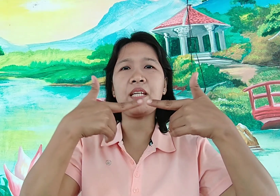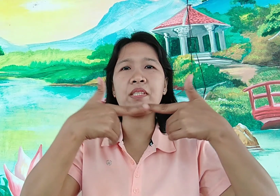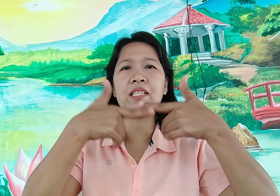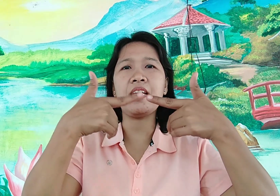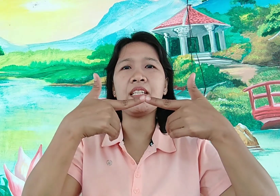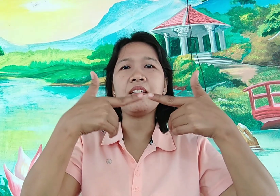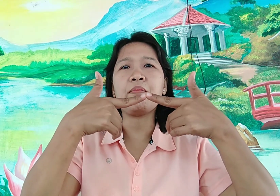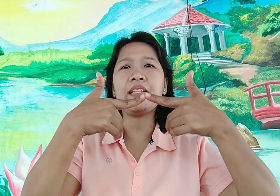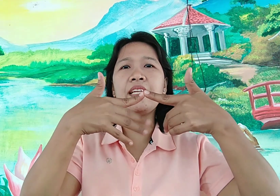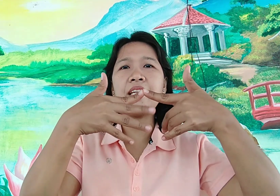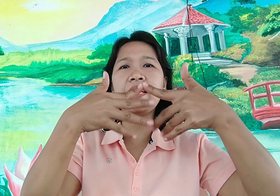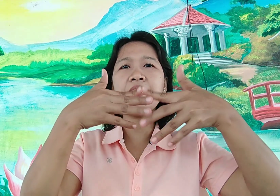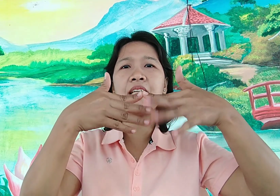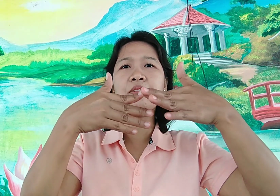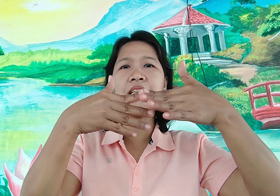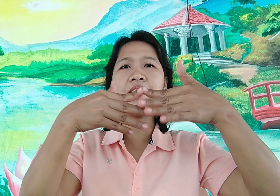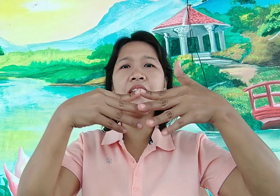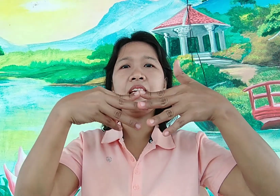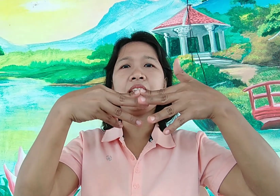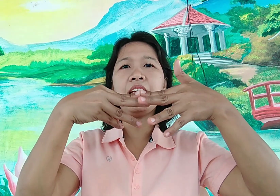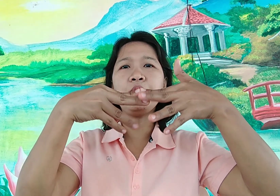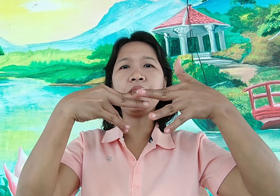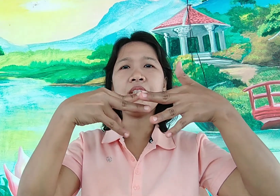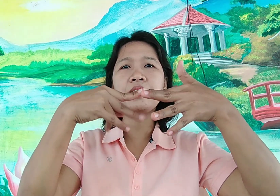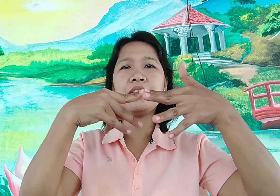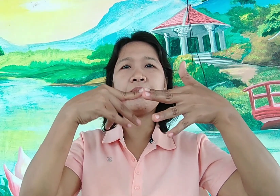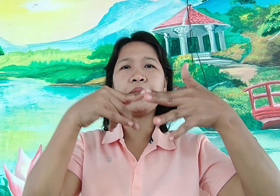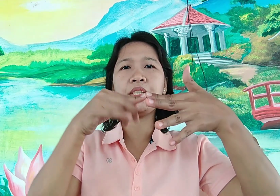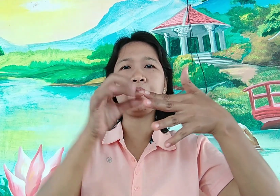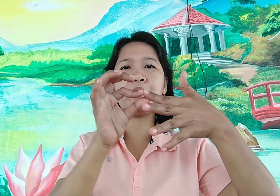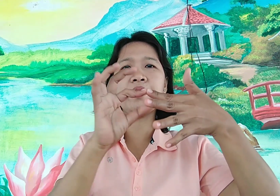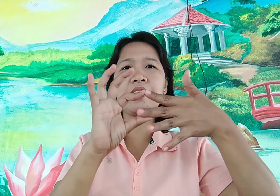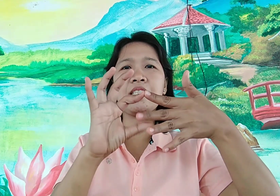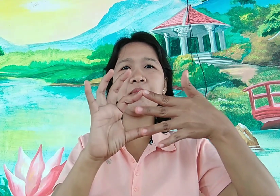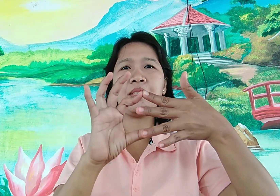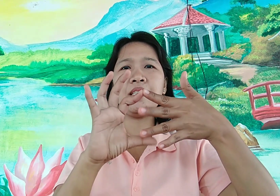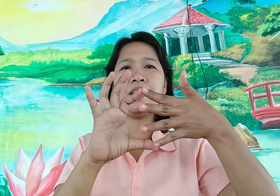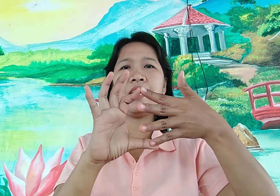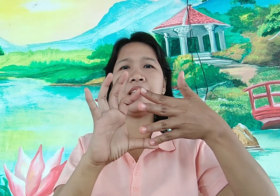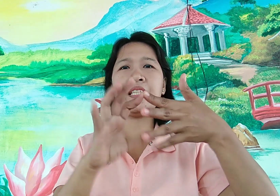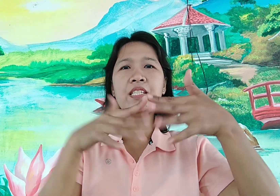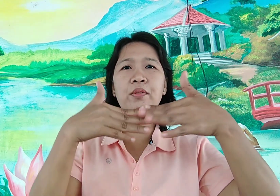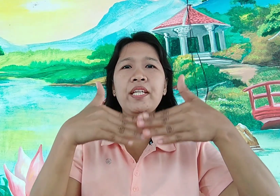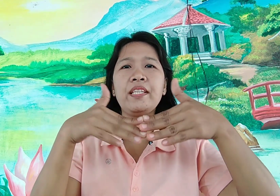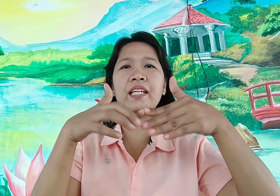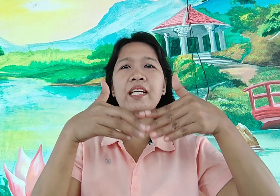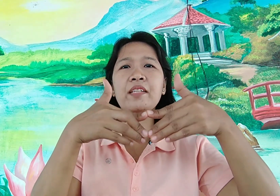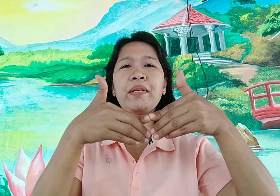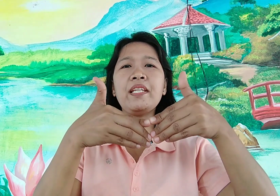times 9 by 10 again, ang count natin 10, 20, 30, 40, 50, 60, 70, 80 so 80 at ang remaining